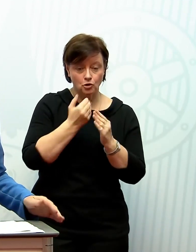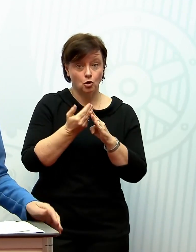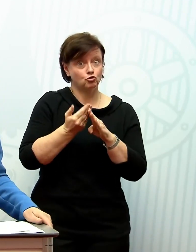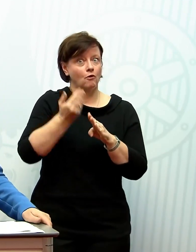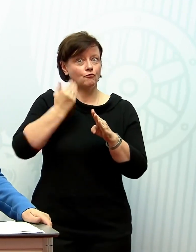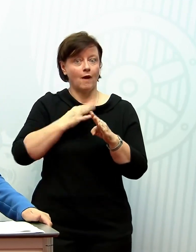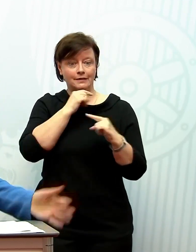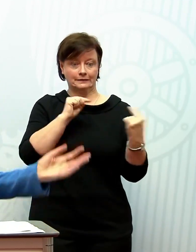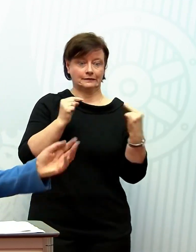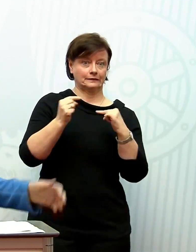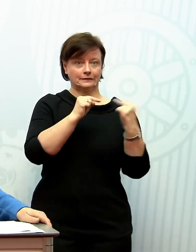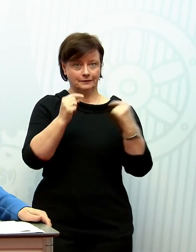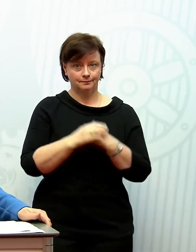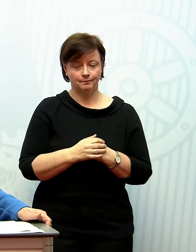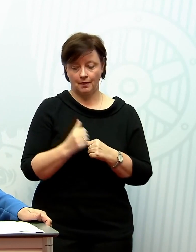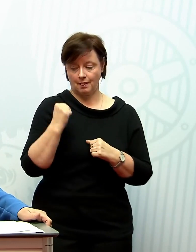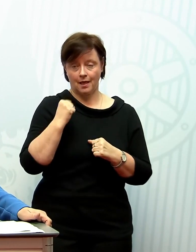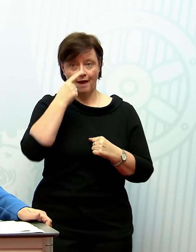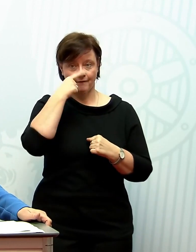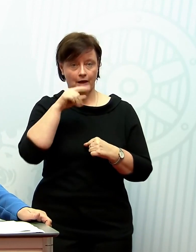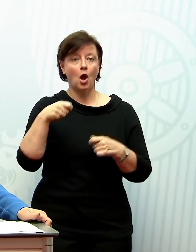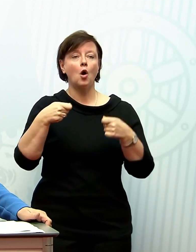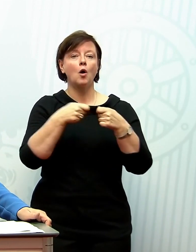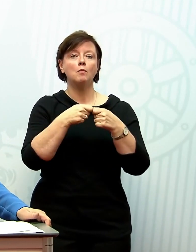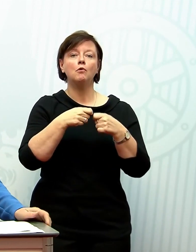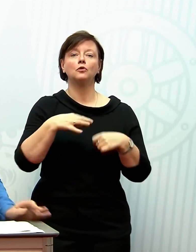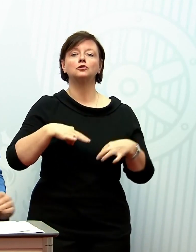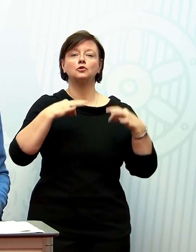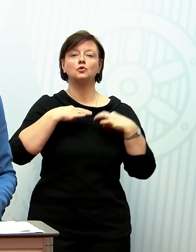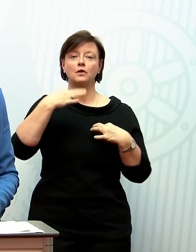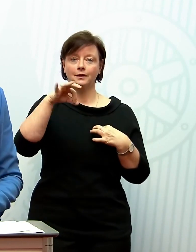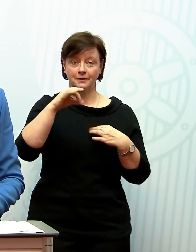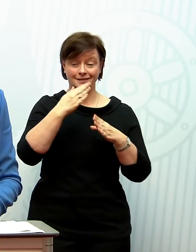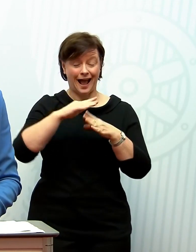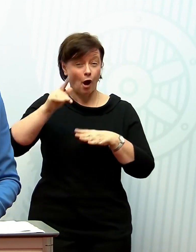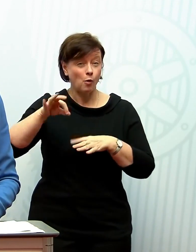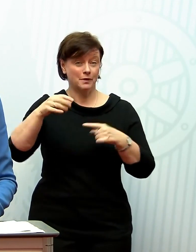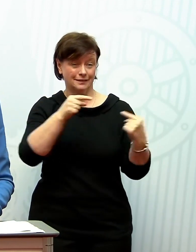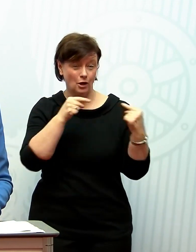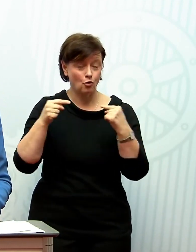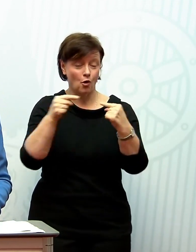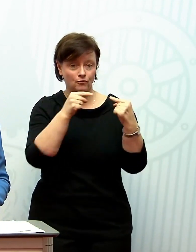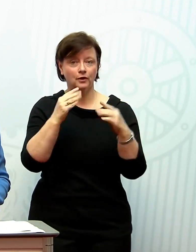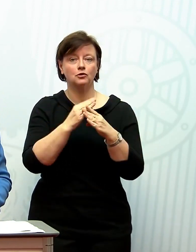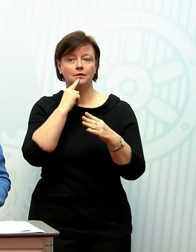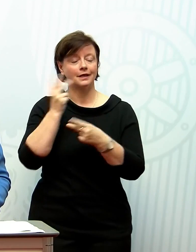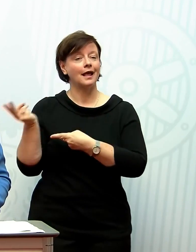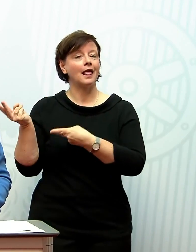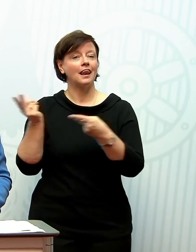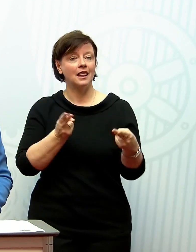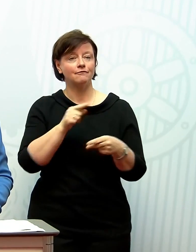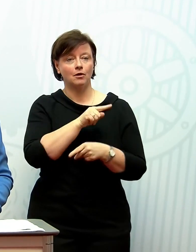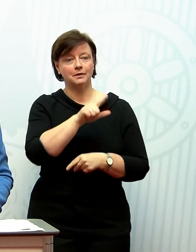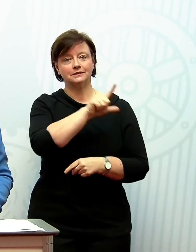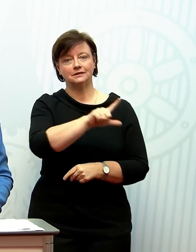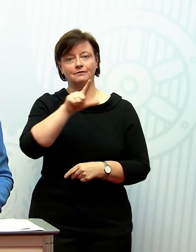gekommen. Am Freitag hat der Bundesgesundheitsminister in der Gesundheitsministerkonferenz verkündet, die Lieferungen bis zum 22